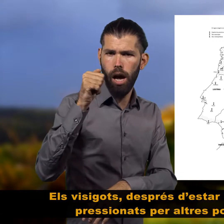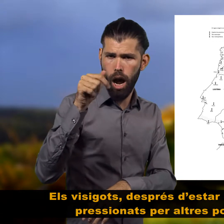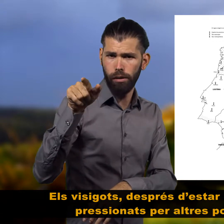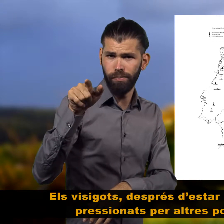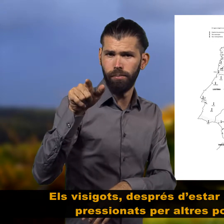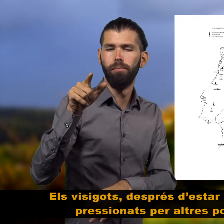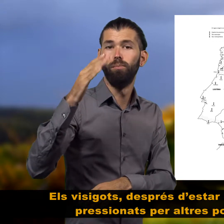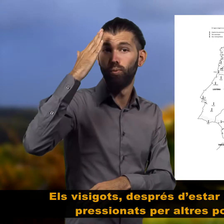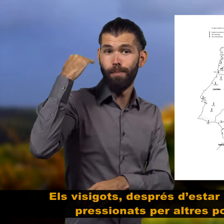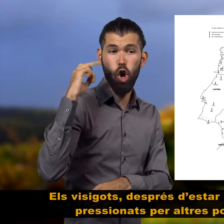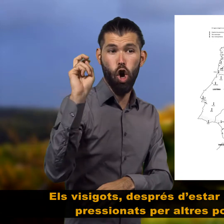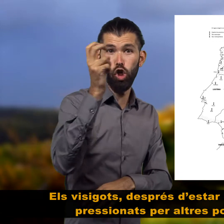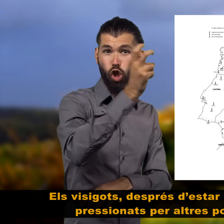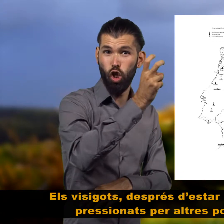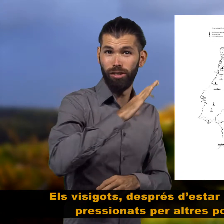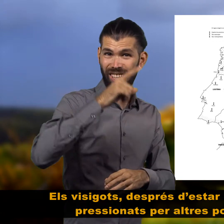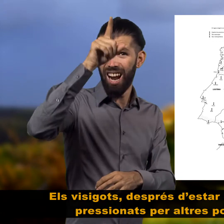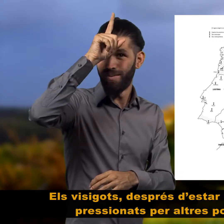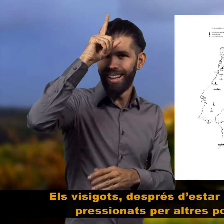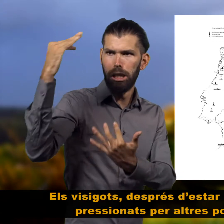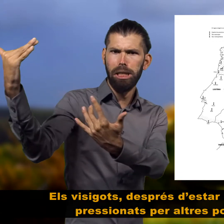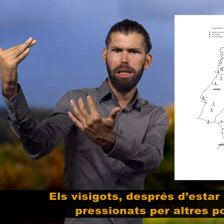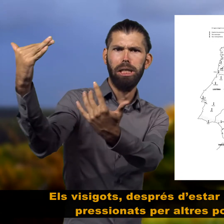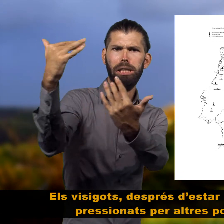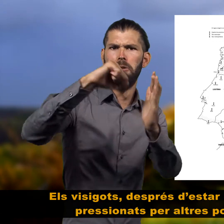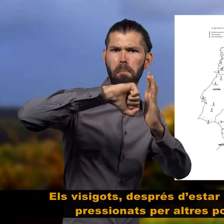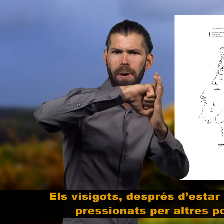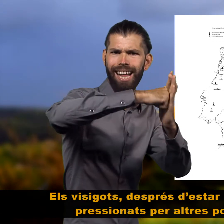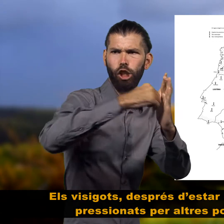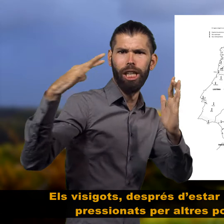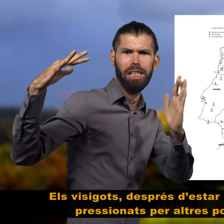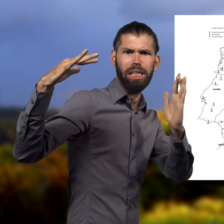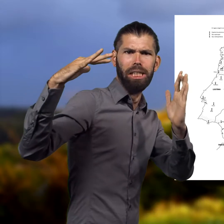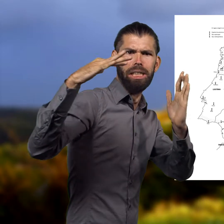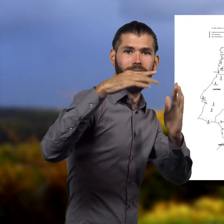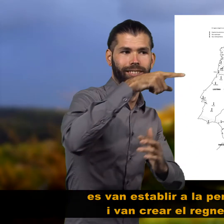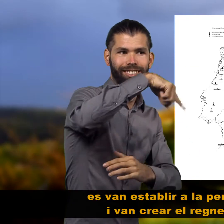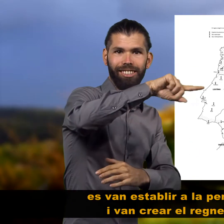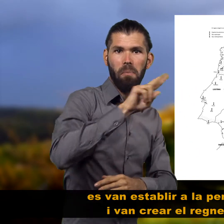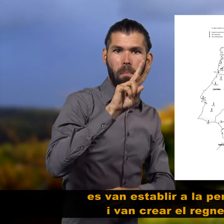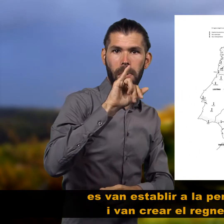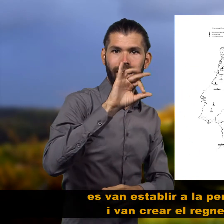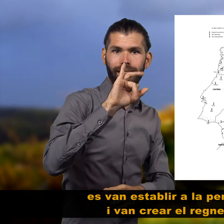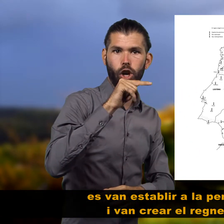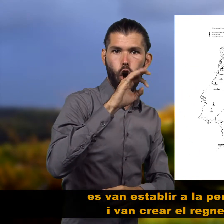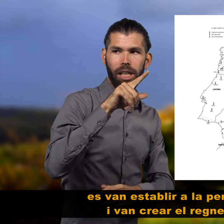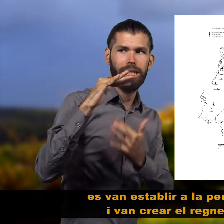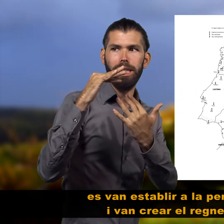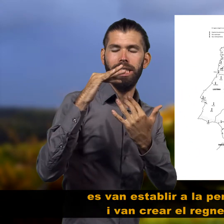Els visigots, després d'estar uns anys a la Gàlia, pressionats per altres pobles germànics, es van establir a la península